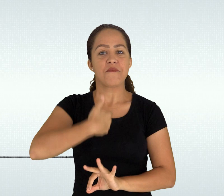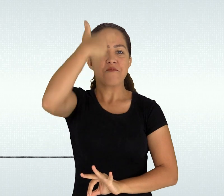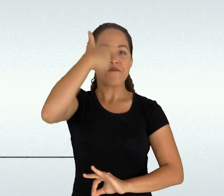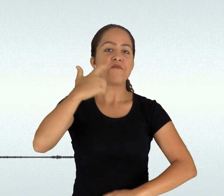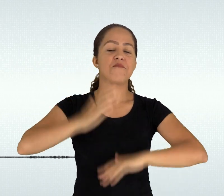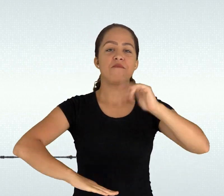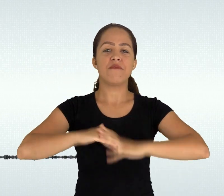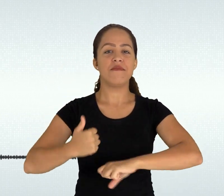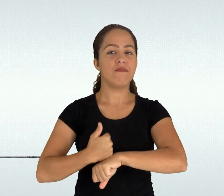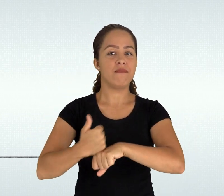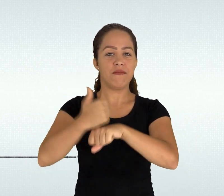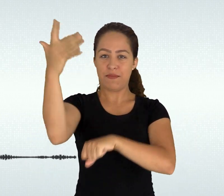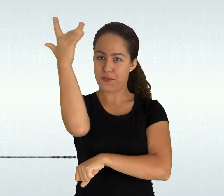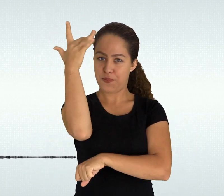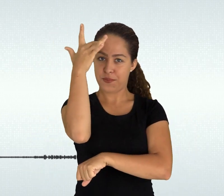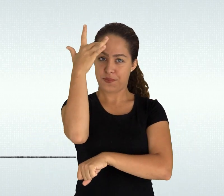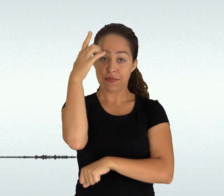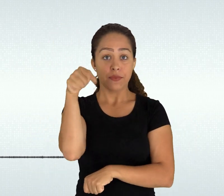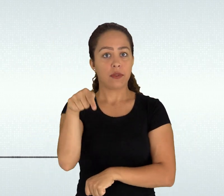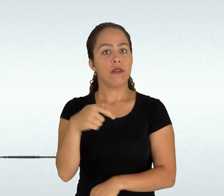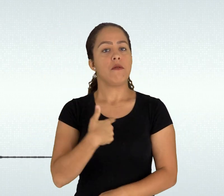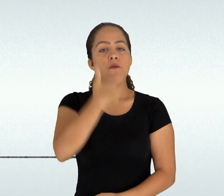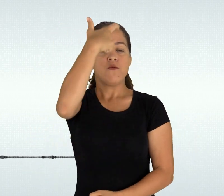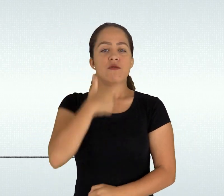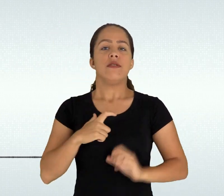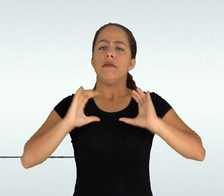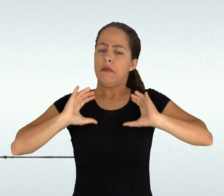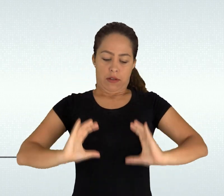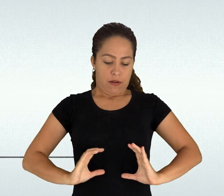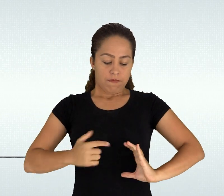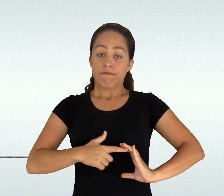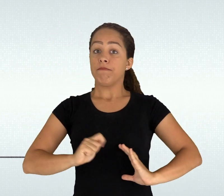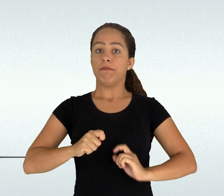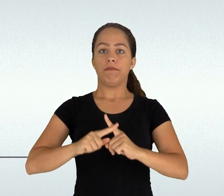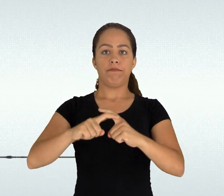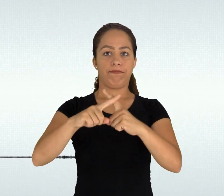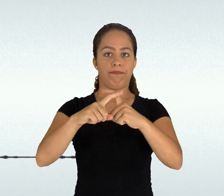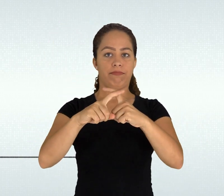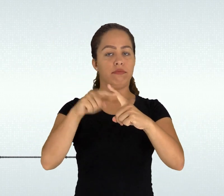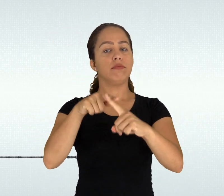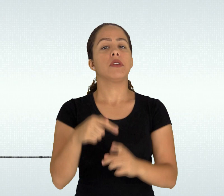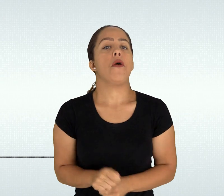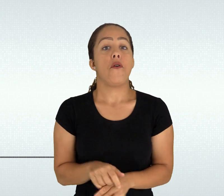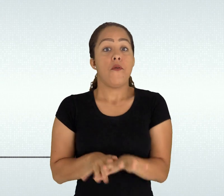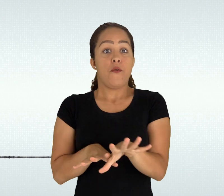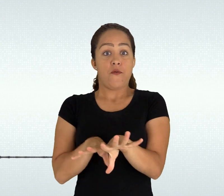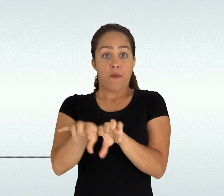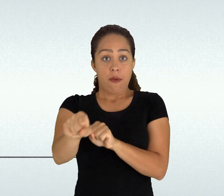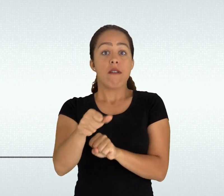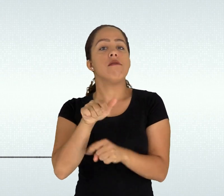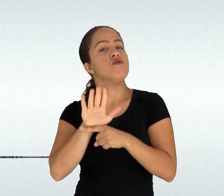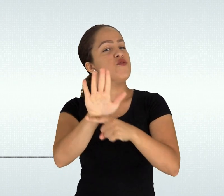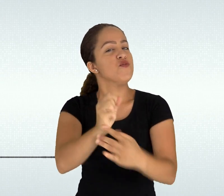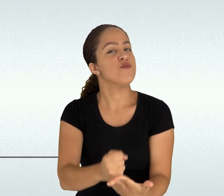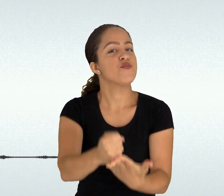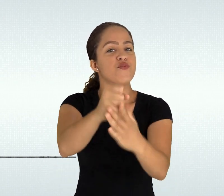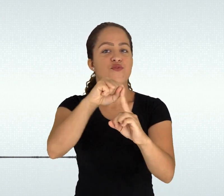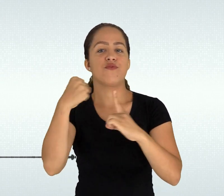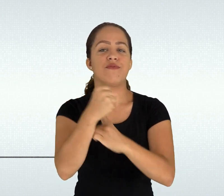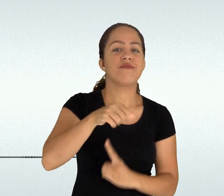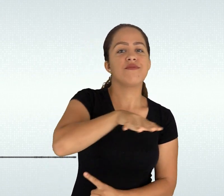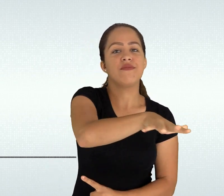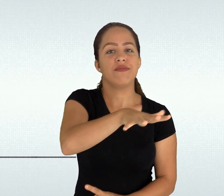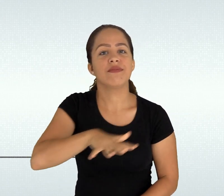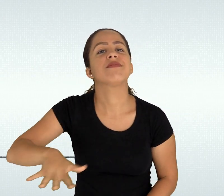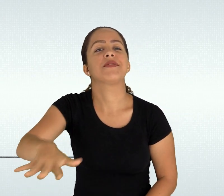de oportunizar a milhares de jovens egressos do ensino fundamental a possibilidade de concluírem a última etapa da